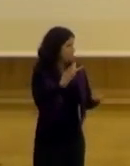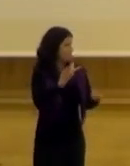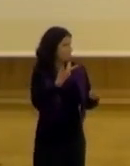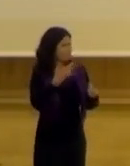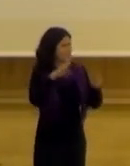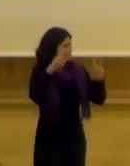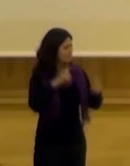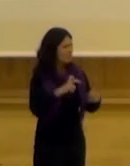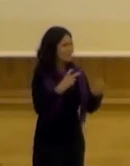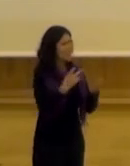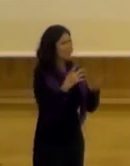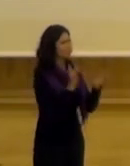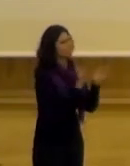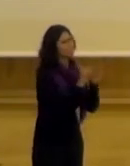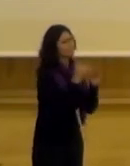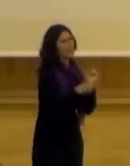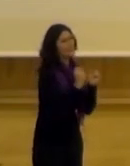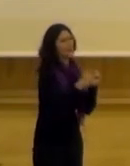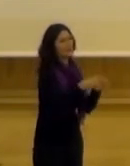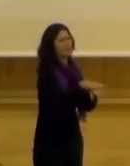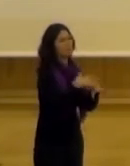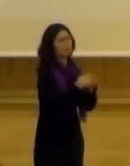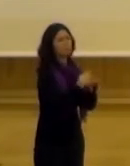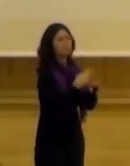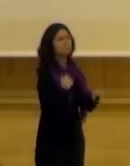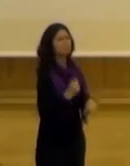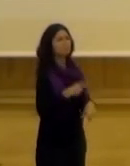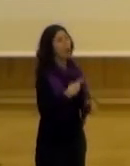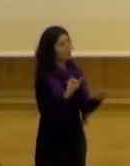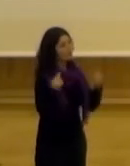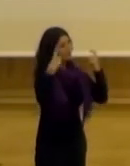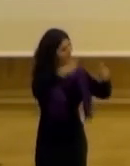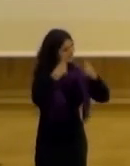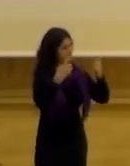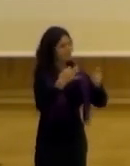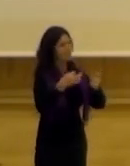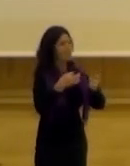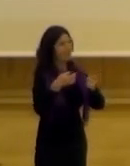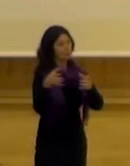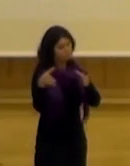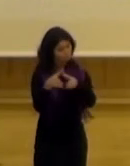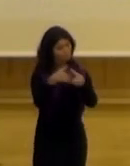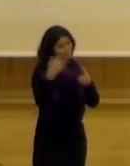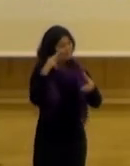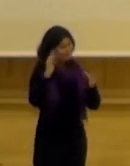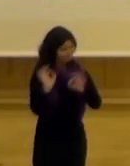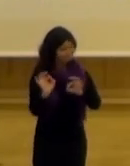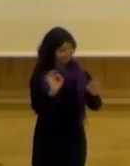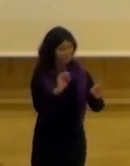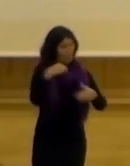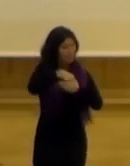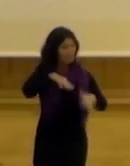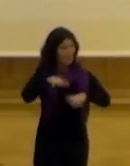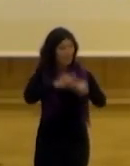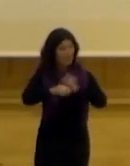en esto de interactuar con los gobiernos por eso es importante también que se haga un esfuerzo para que entre gente que no solo esté en